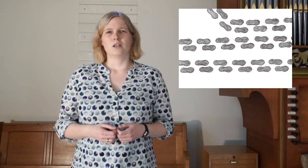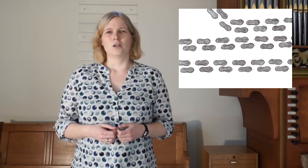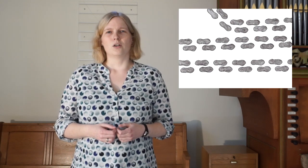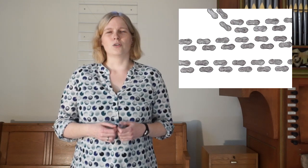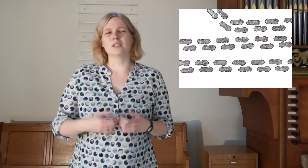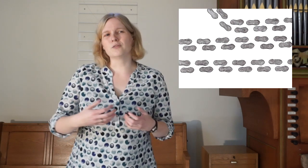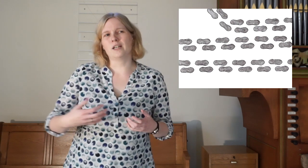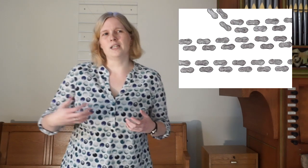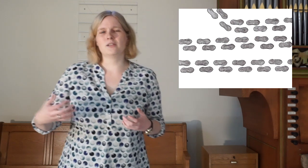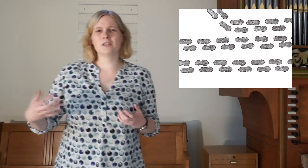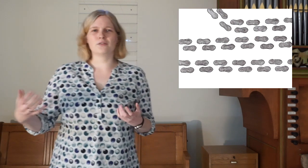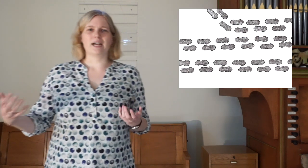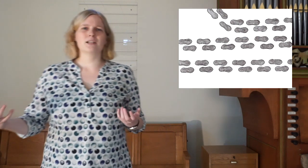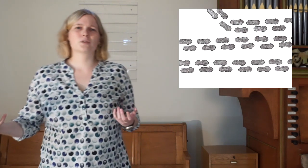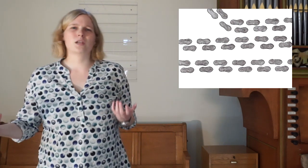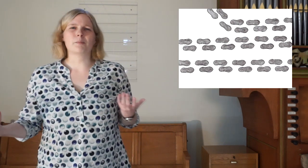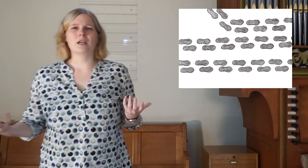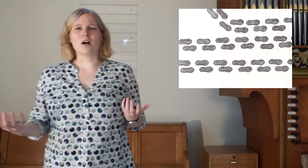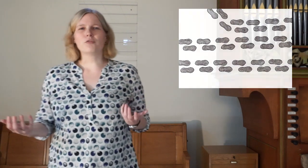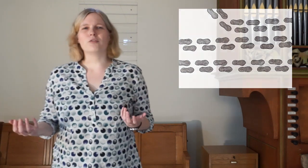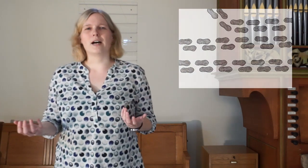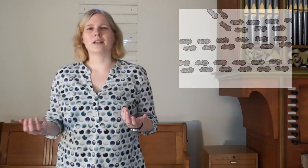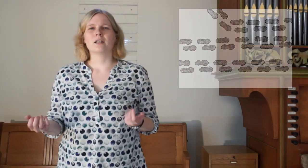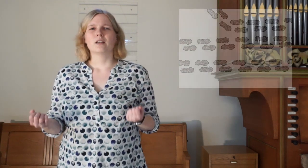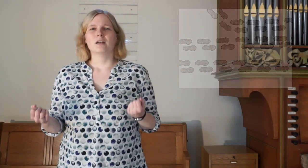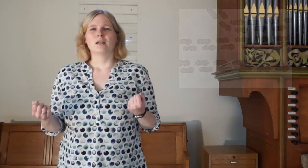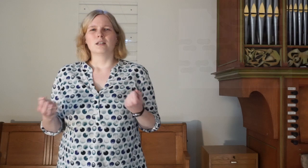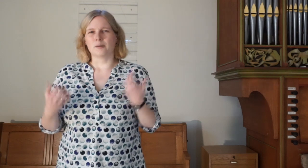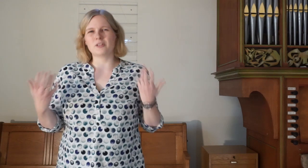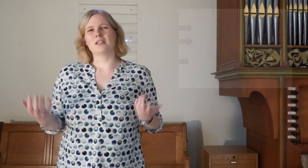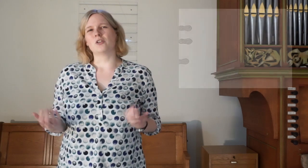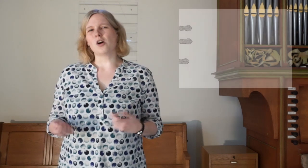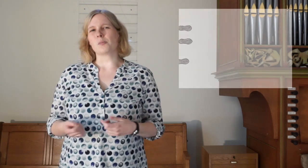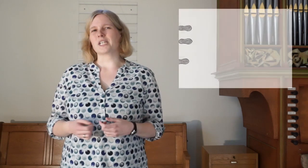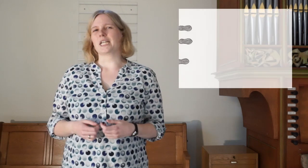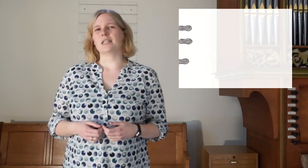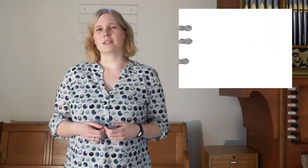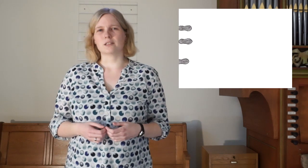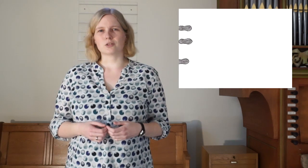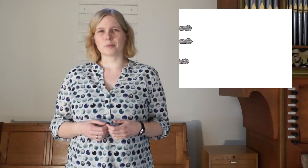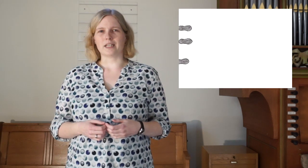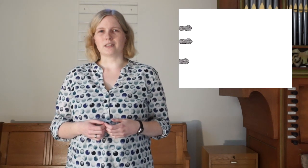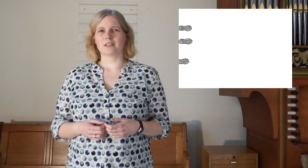Und irgendwann, als sie eine Weile zusammen gelaufen waren, kamen sie dann doch miteinander ins Gespräch.